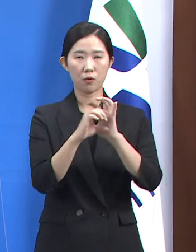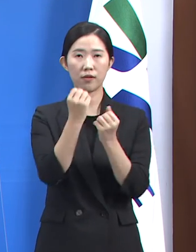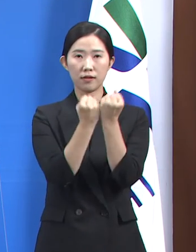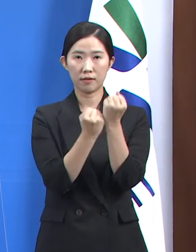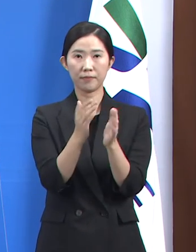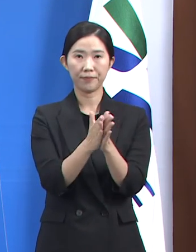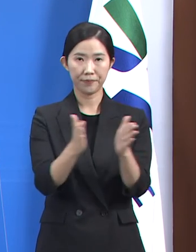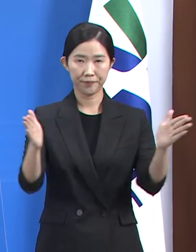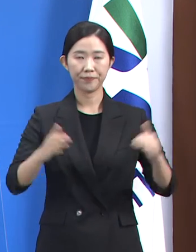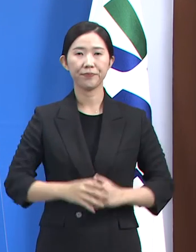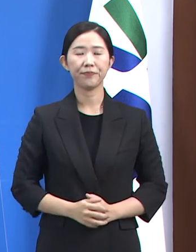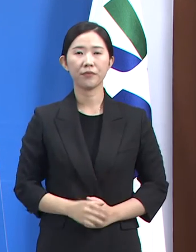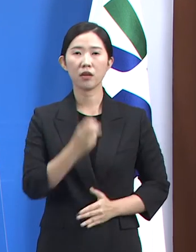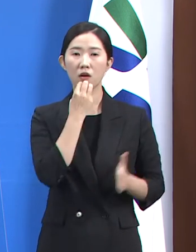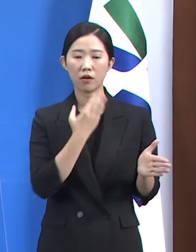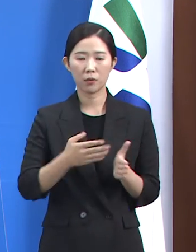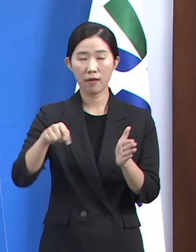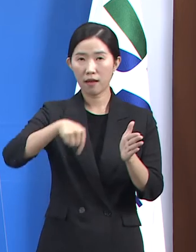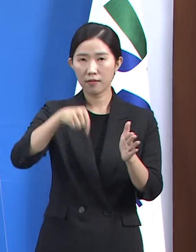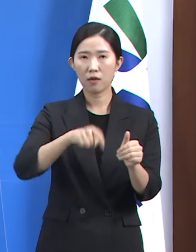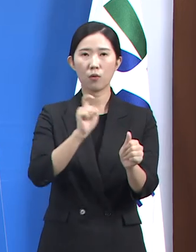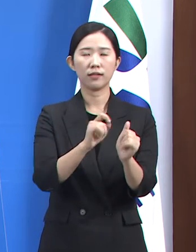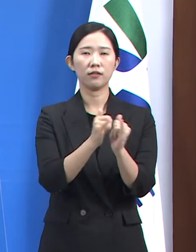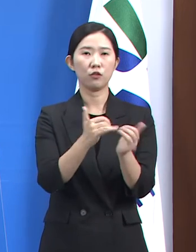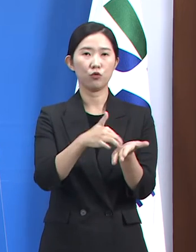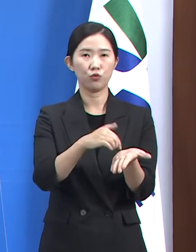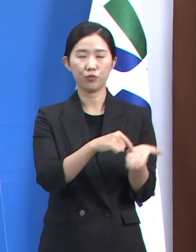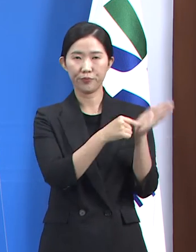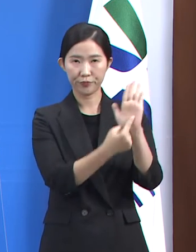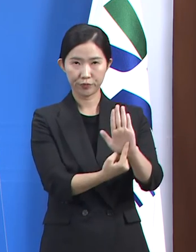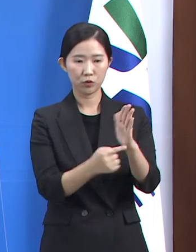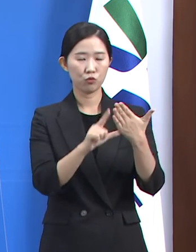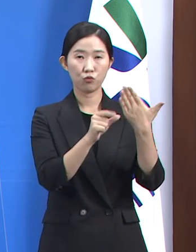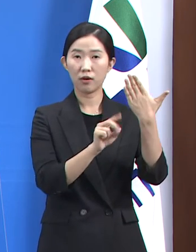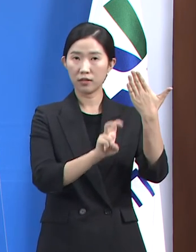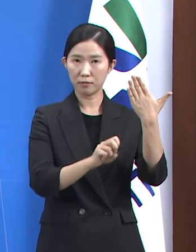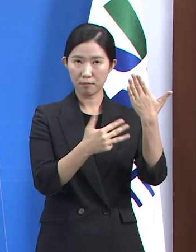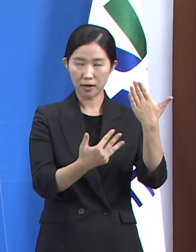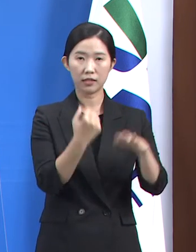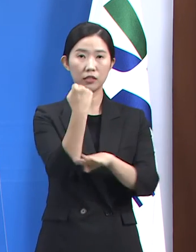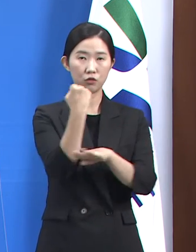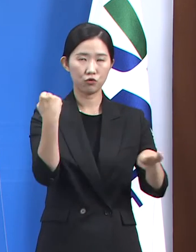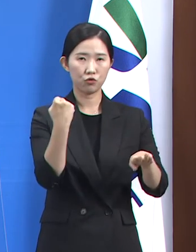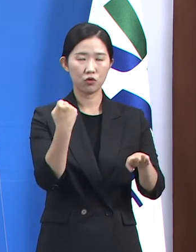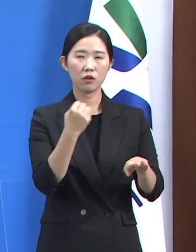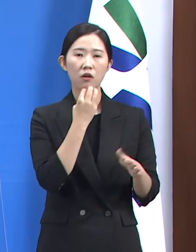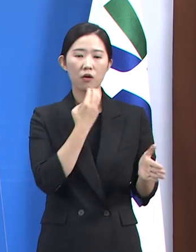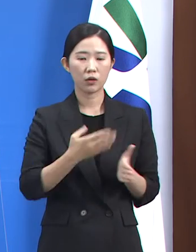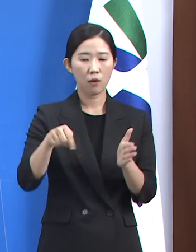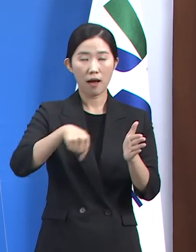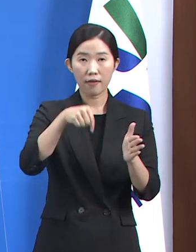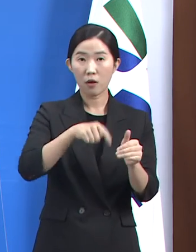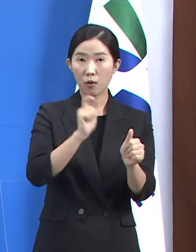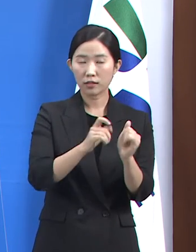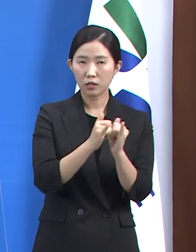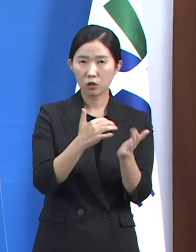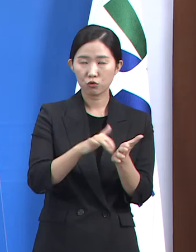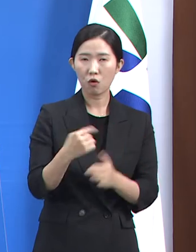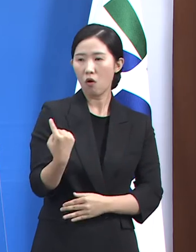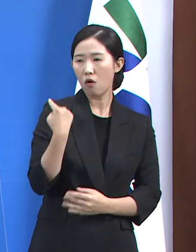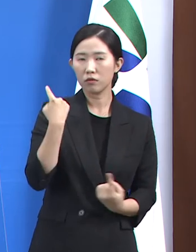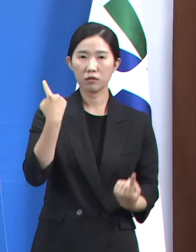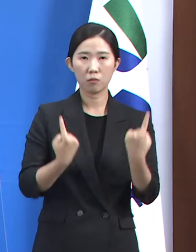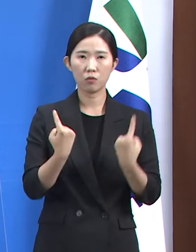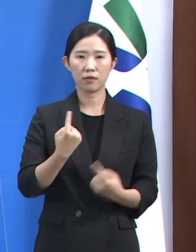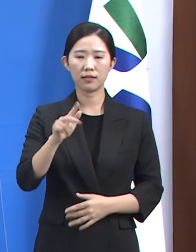시작하겠습니다. 경기도 확진자 발생 현황입니다. 9월 28일 0시 기준 경기도 확진자 수는 전일 오전 0시 대비